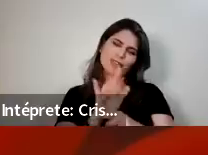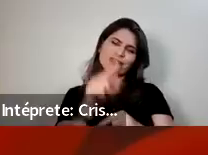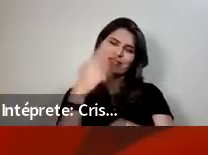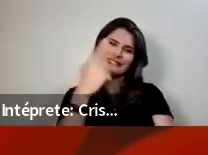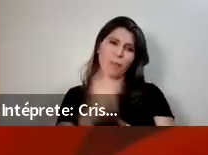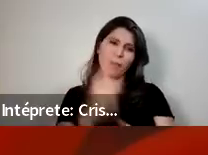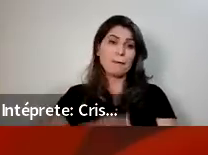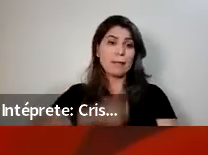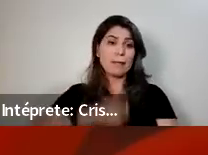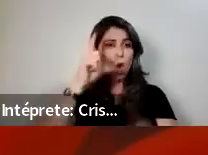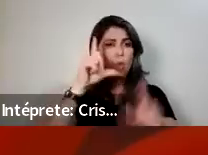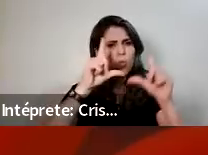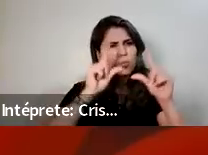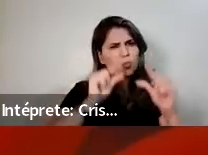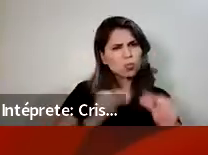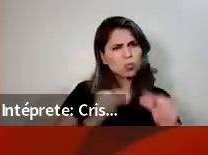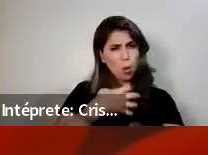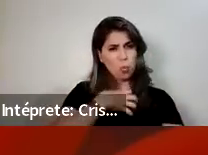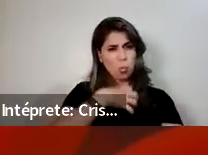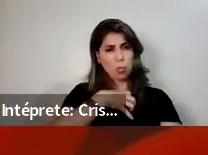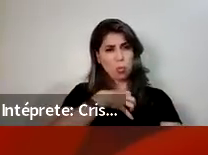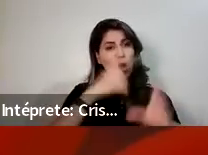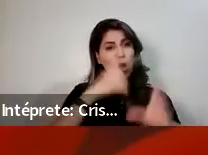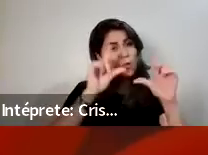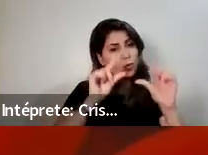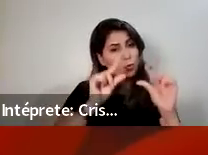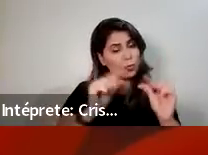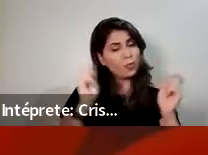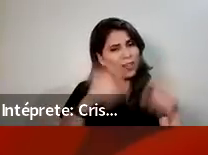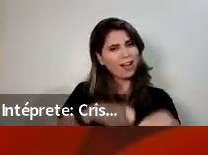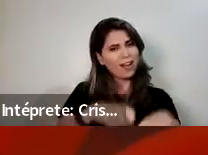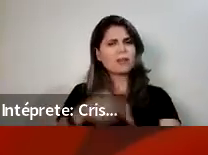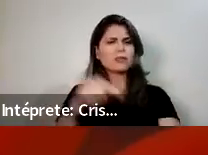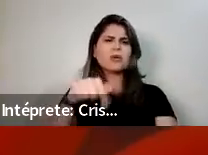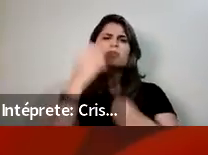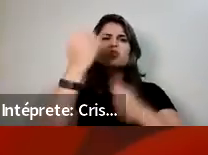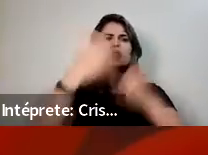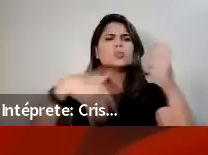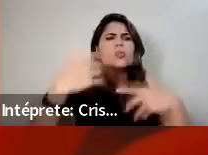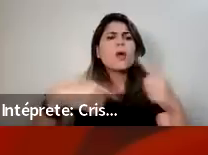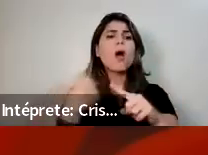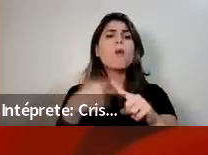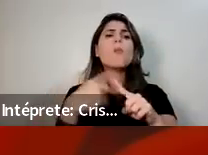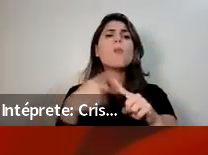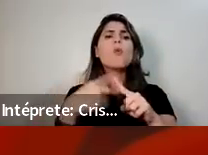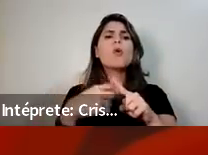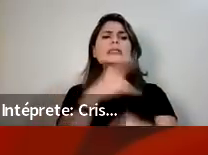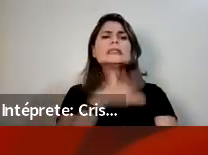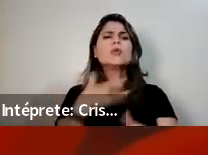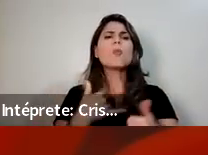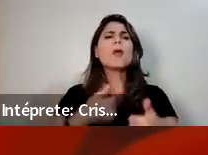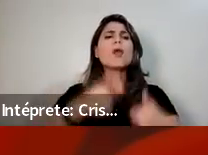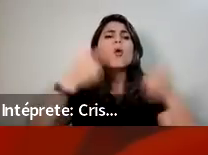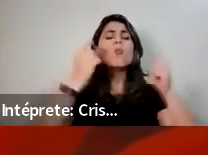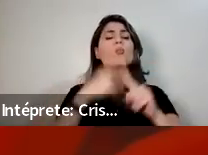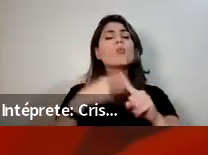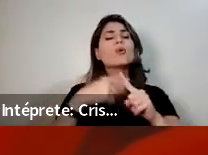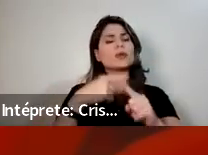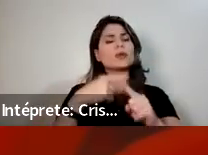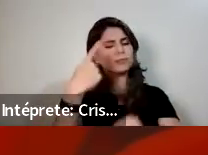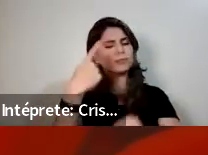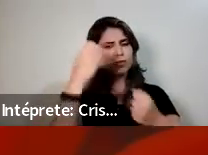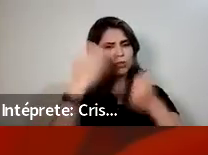Vai diminuir bastante. E nós vamos entender o porquê. Então, é provável que a mulher tenha ondas de calor e vários outros